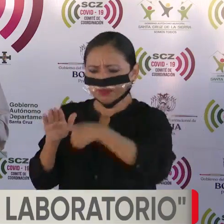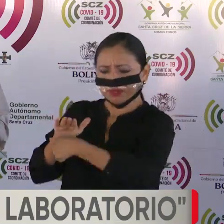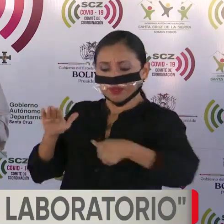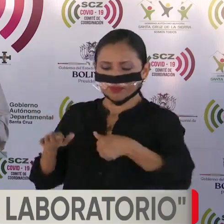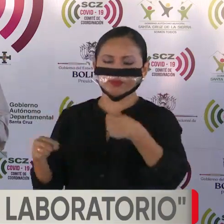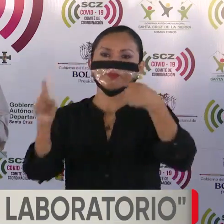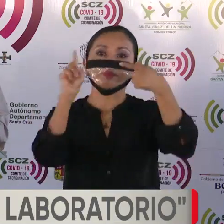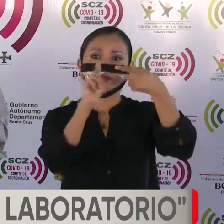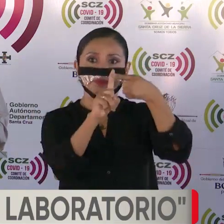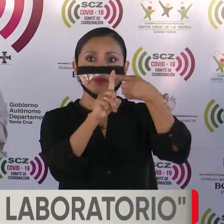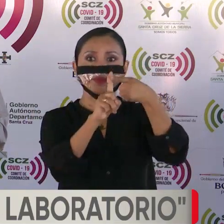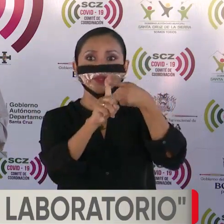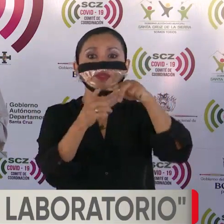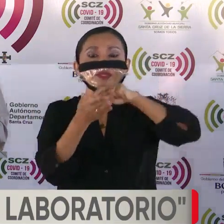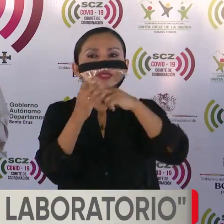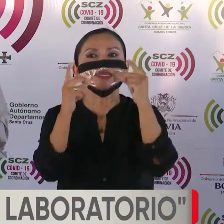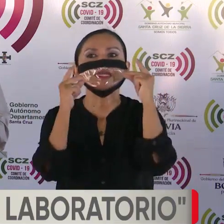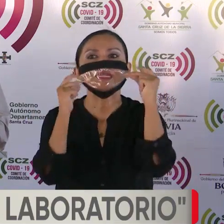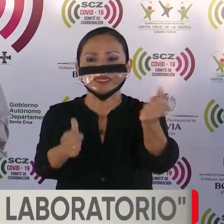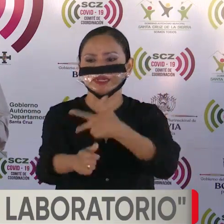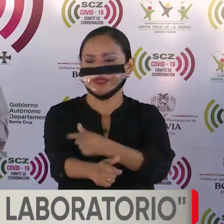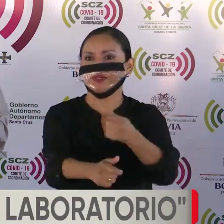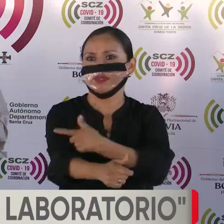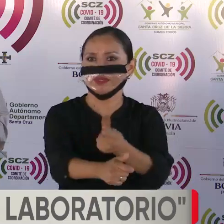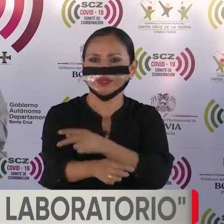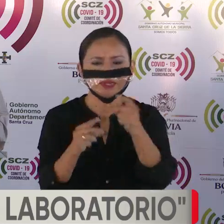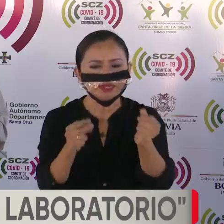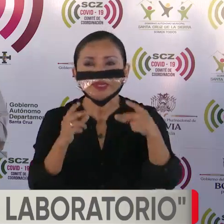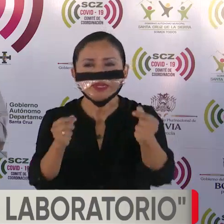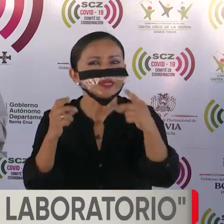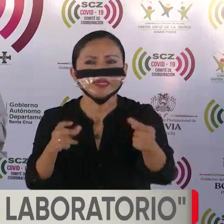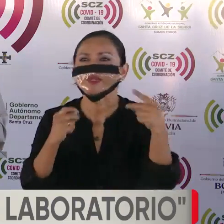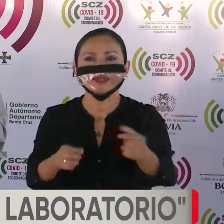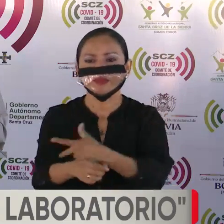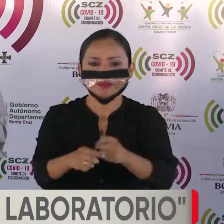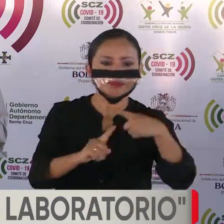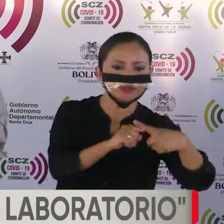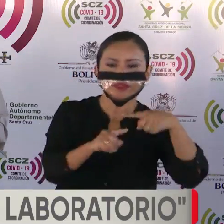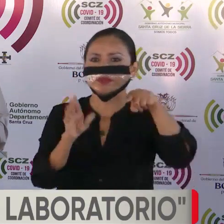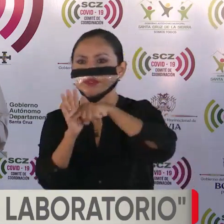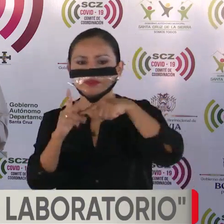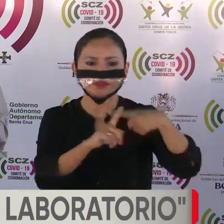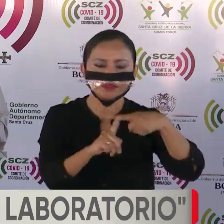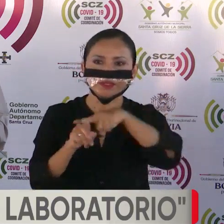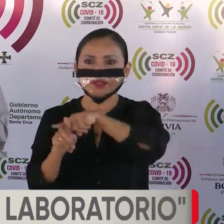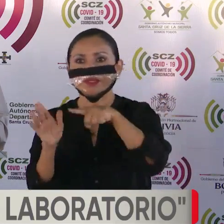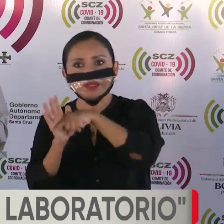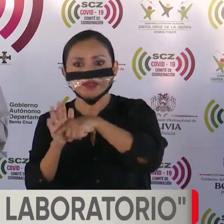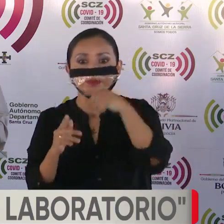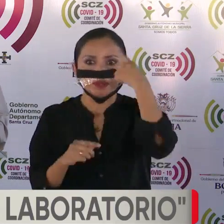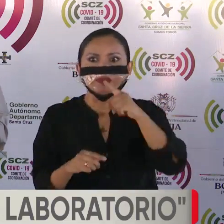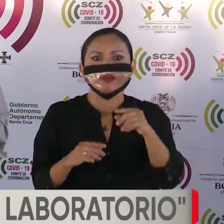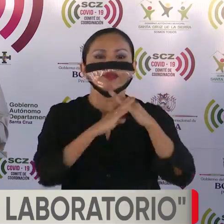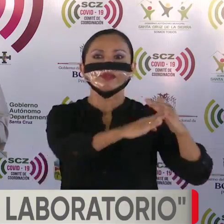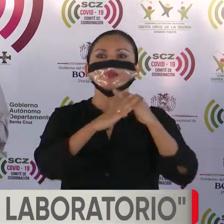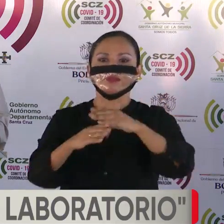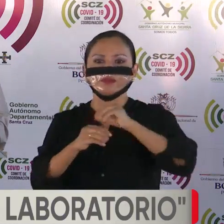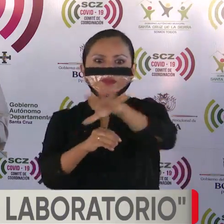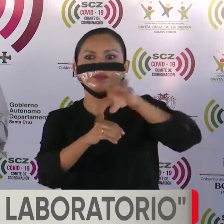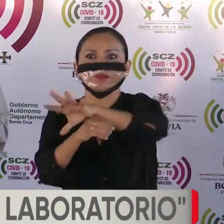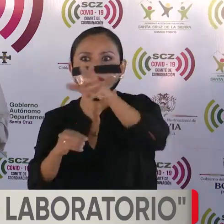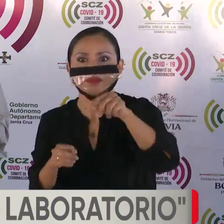La primera, los test rápidos. Tenemos que identificar rápidamente a los contagiados para que no sigan contagiando